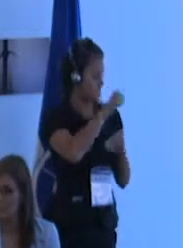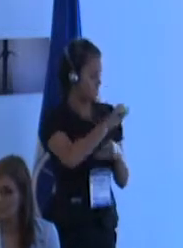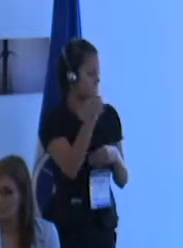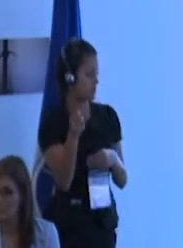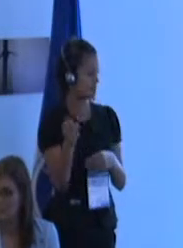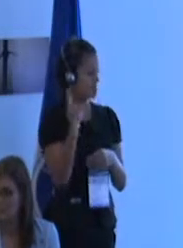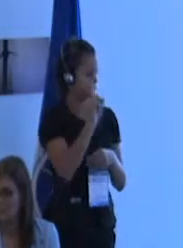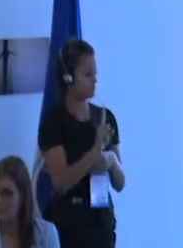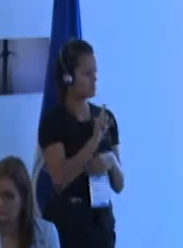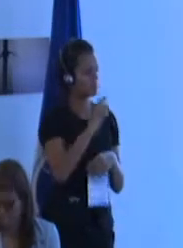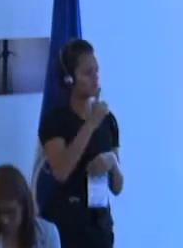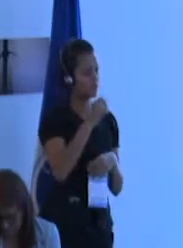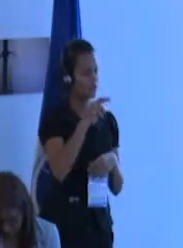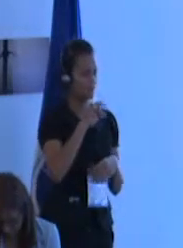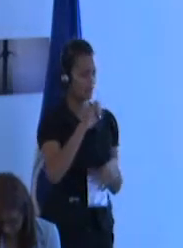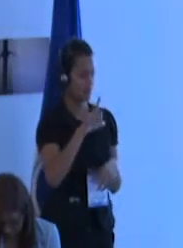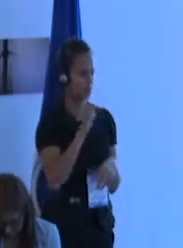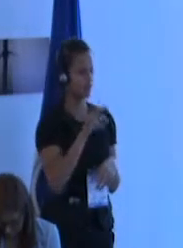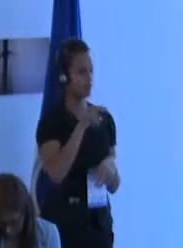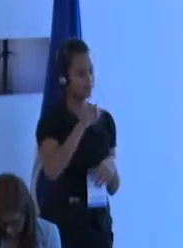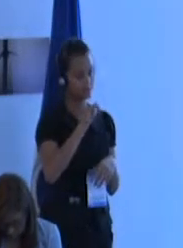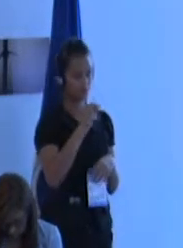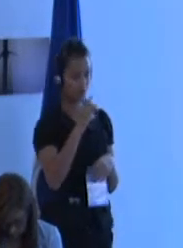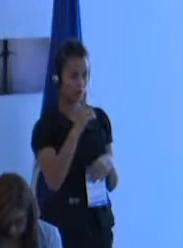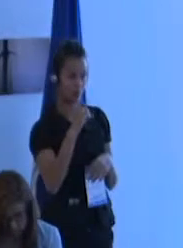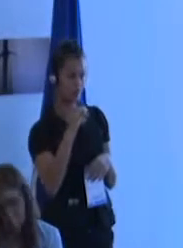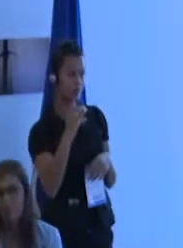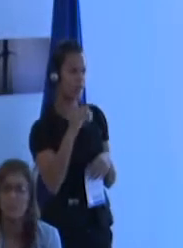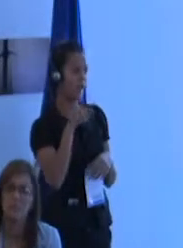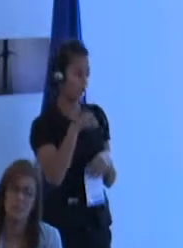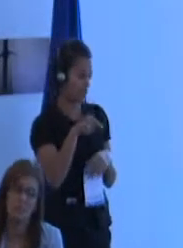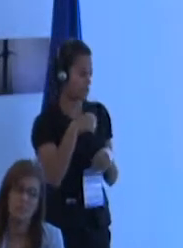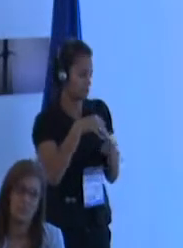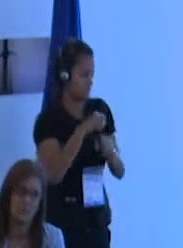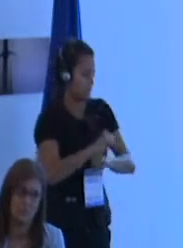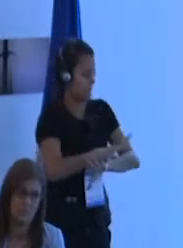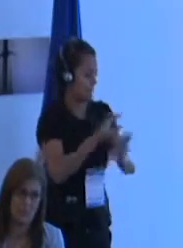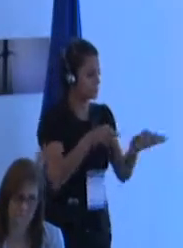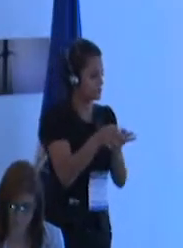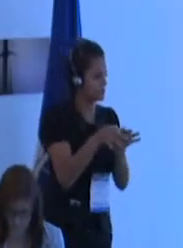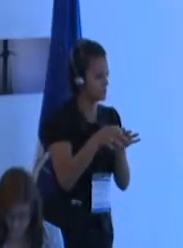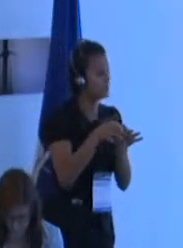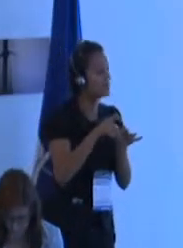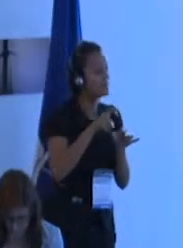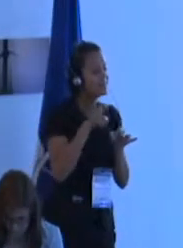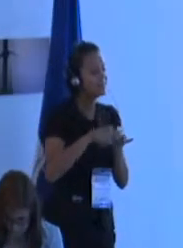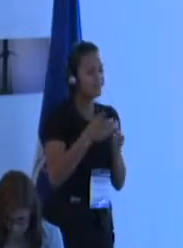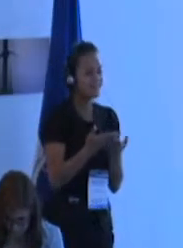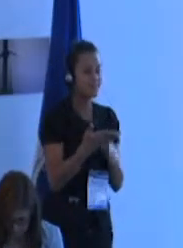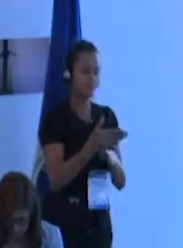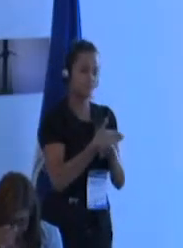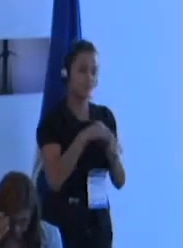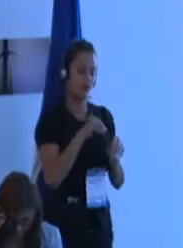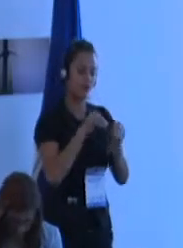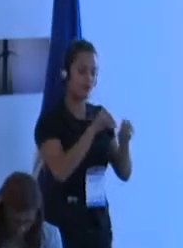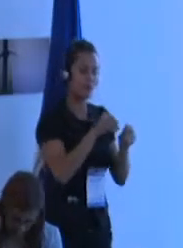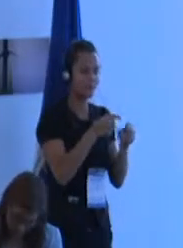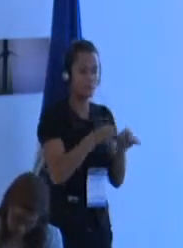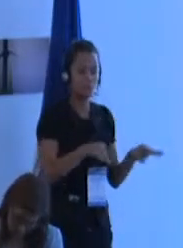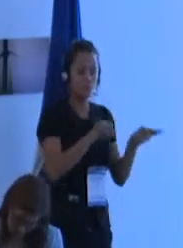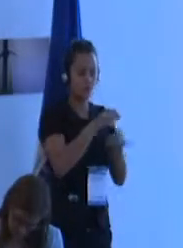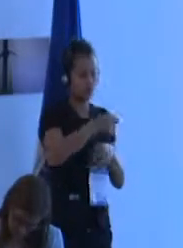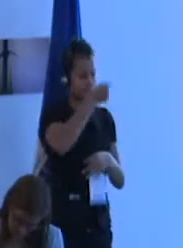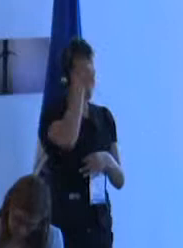mañana hará una presentación más precisa, se requiere una formación que tenga en cuenta